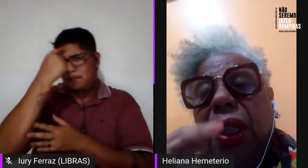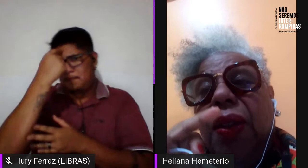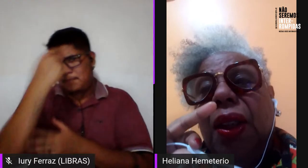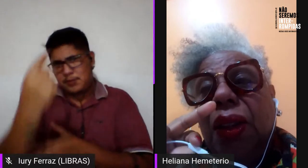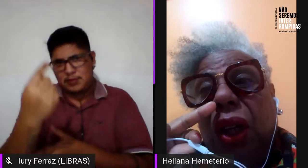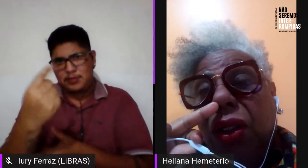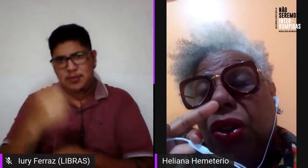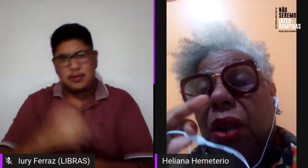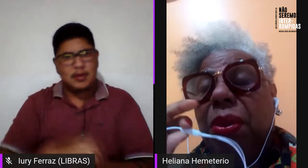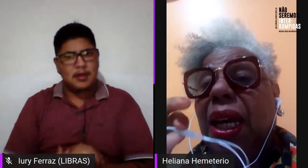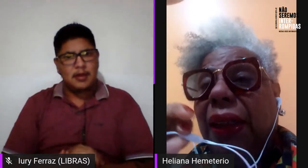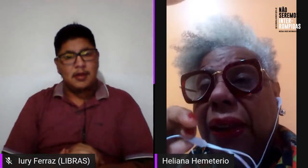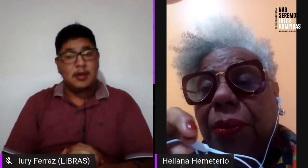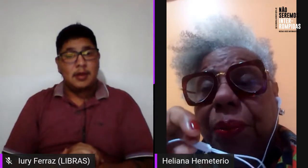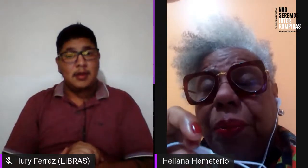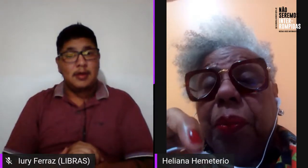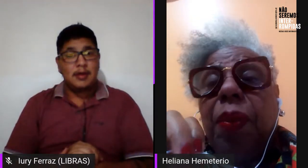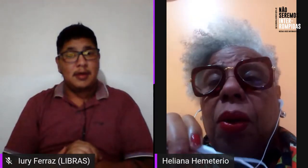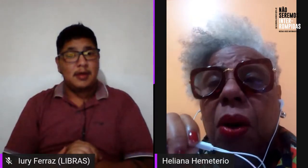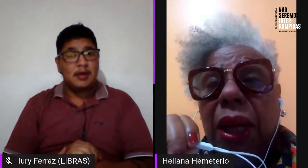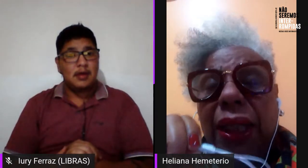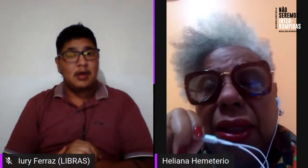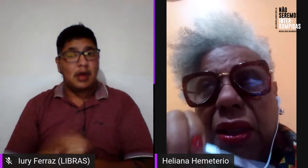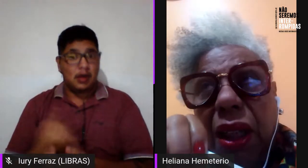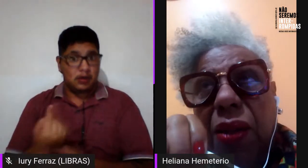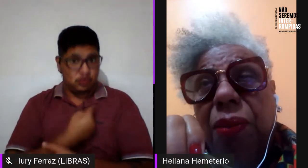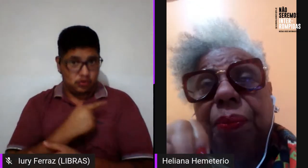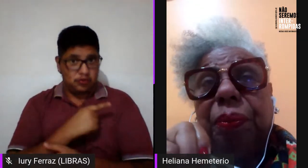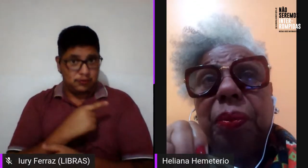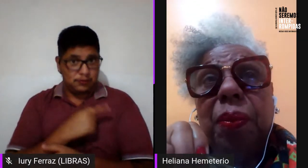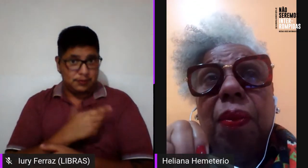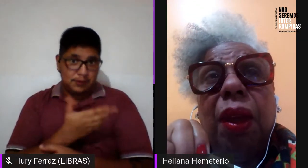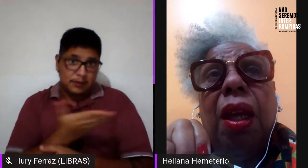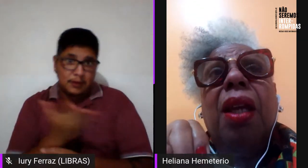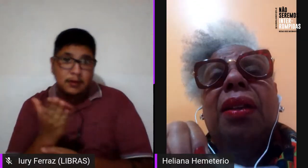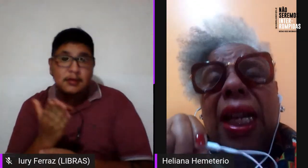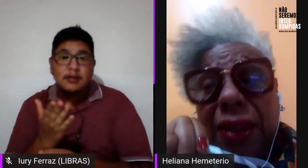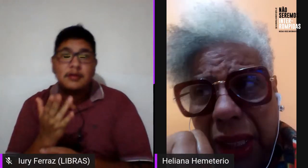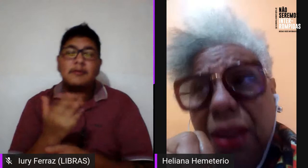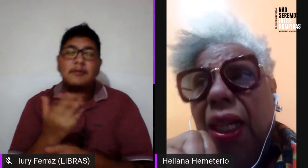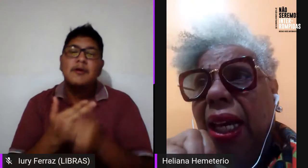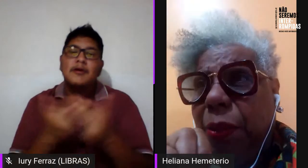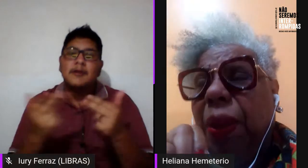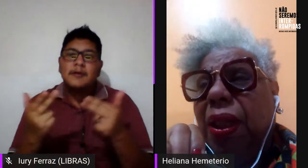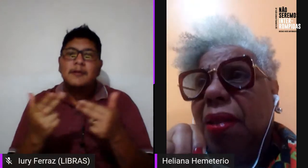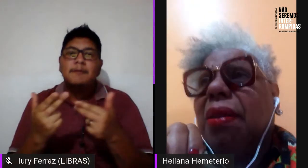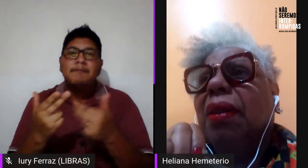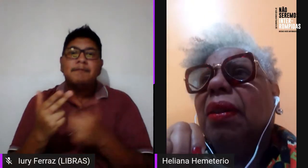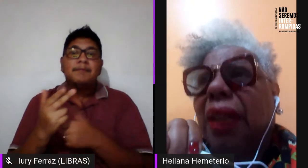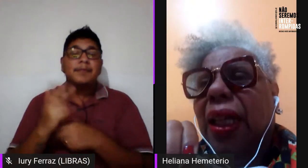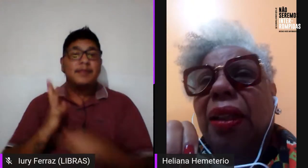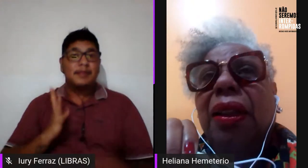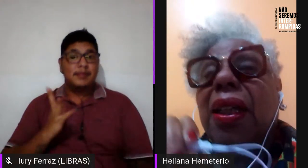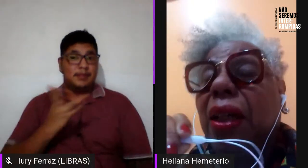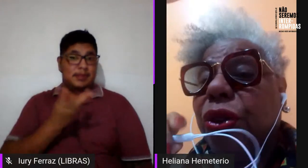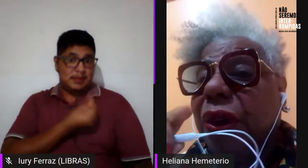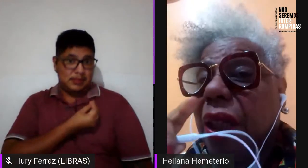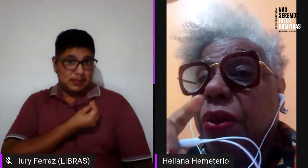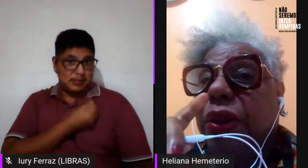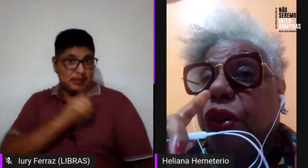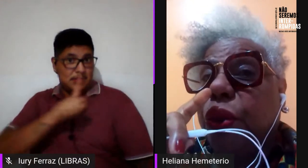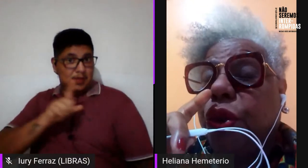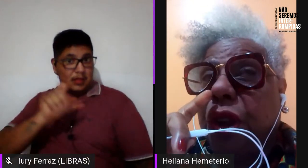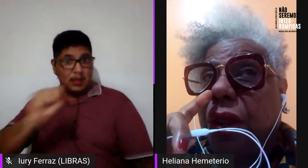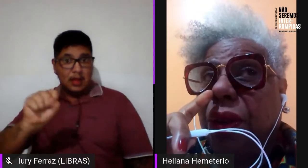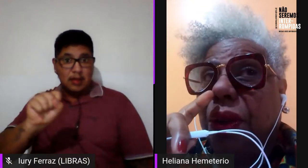dia a dia, nós estamos aí com a questão das translésbicas que não